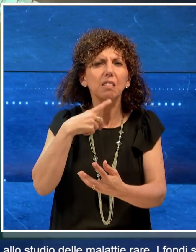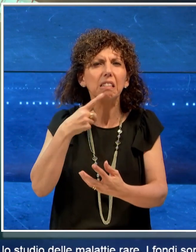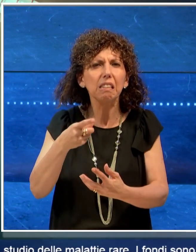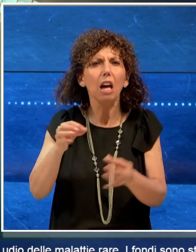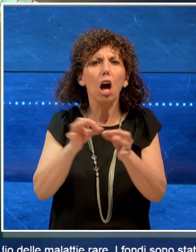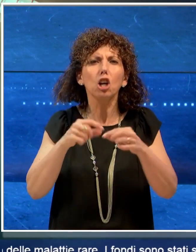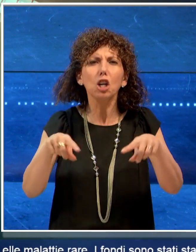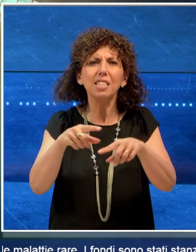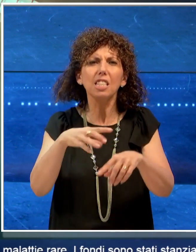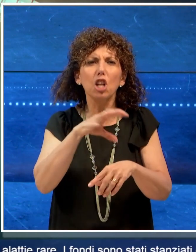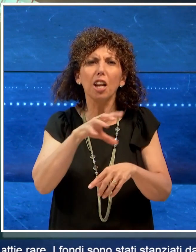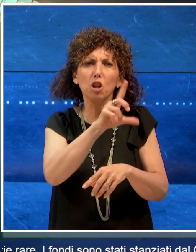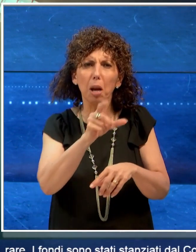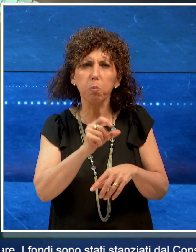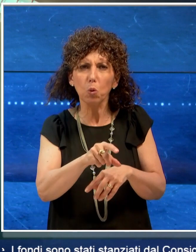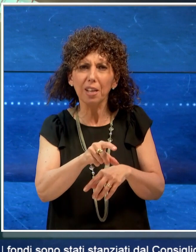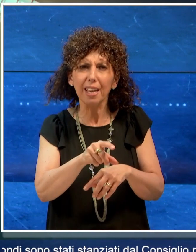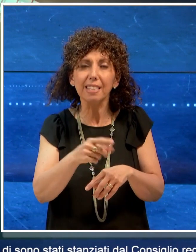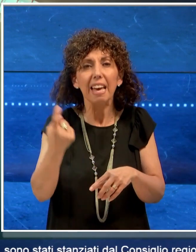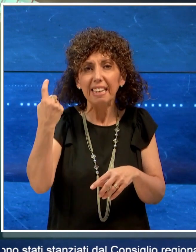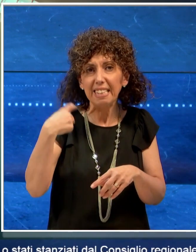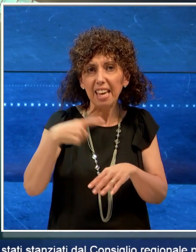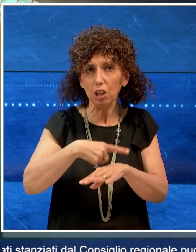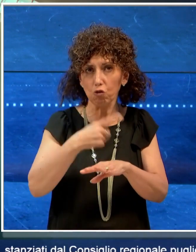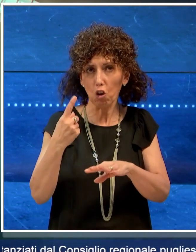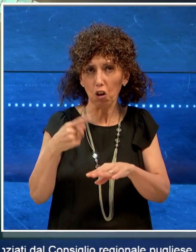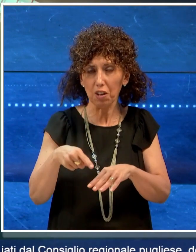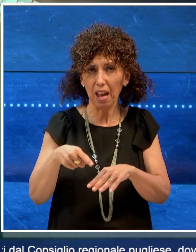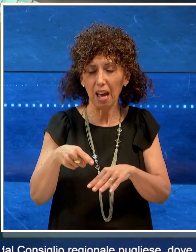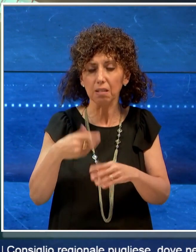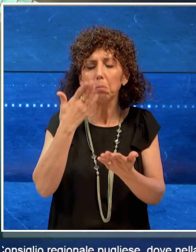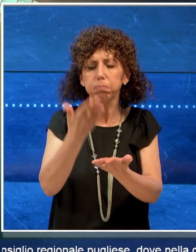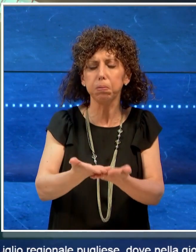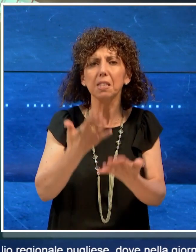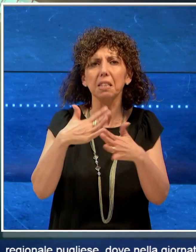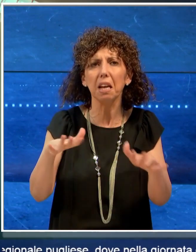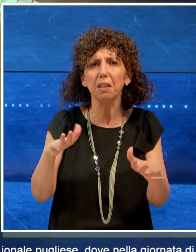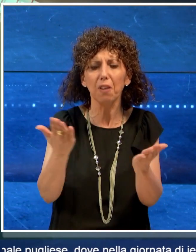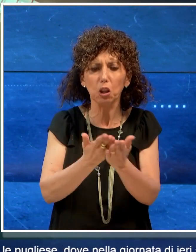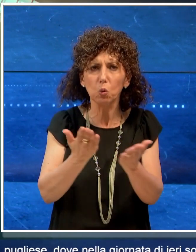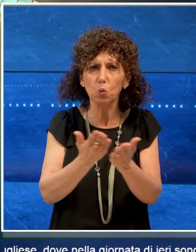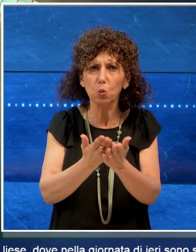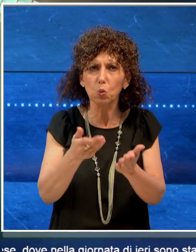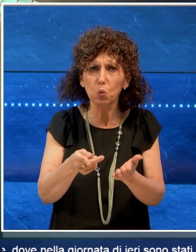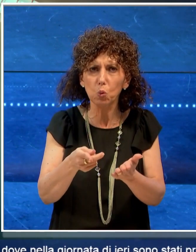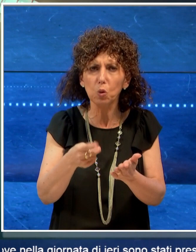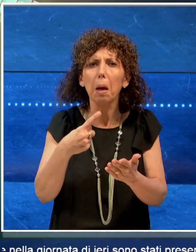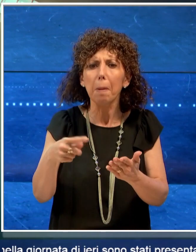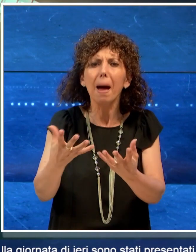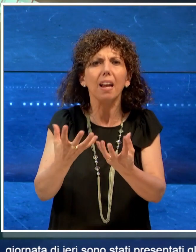pugliese dove nella giornata di ieri sono stati presentati gli studi ammessi al